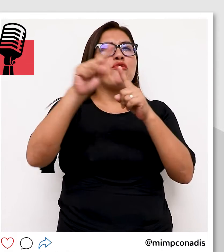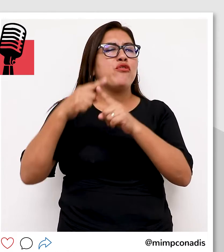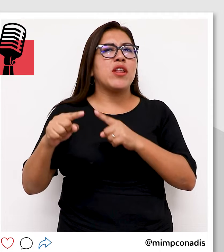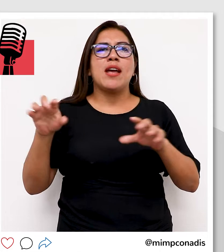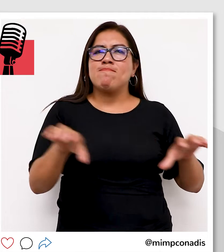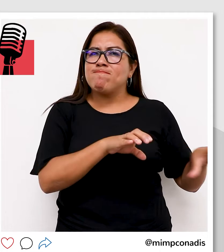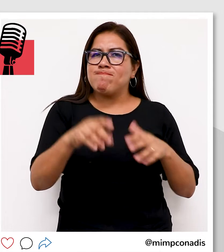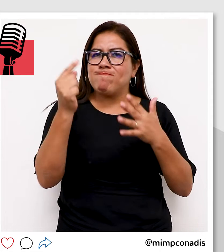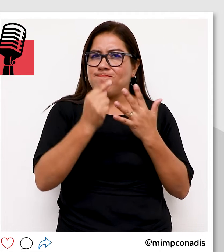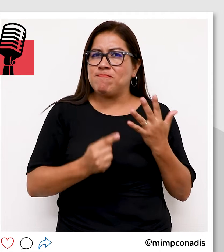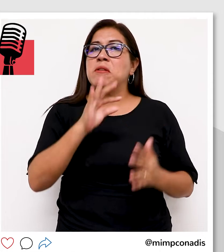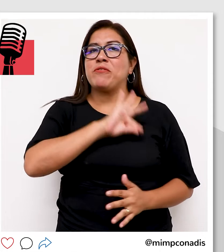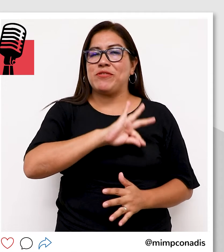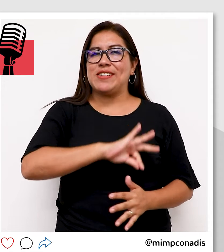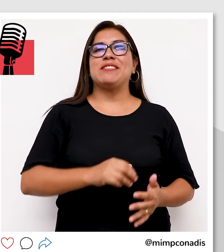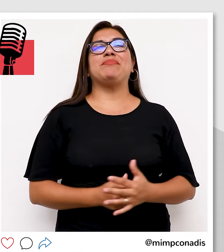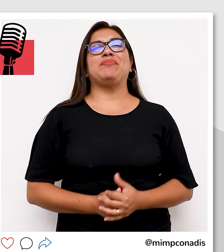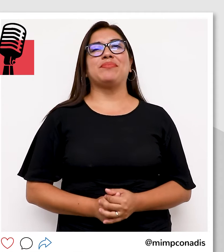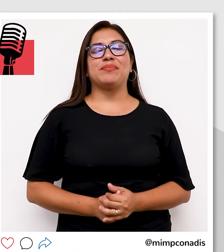distintas actividades que se brindarán.